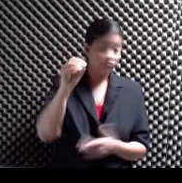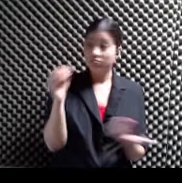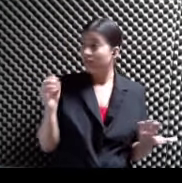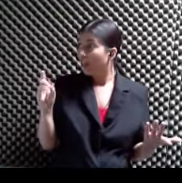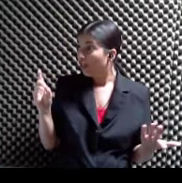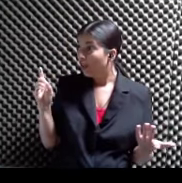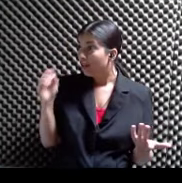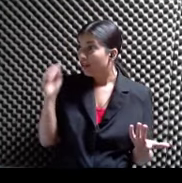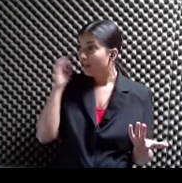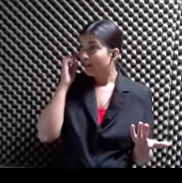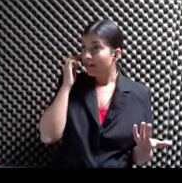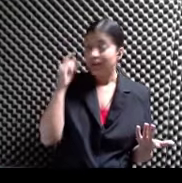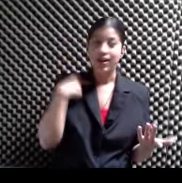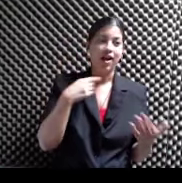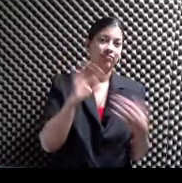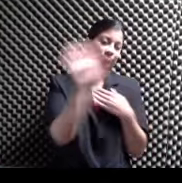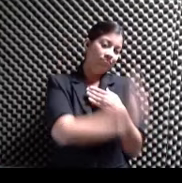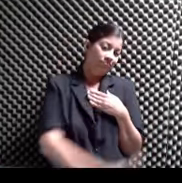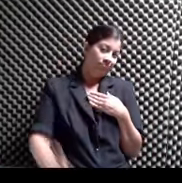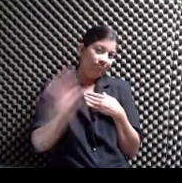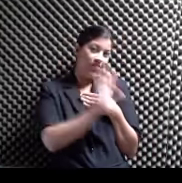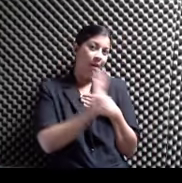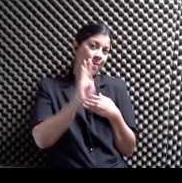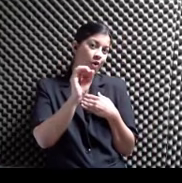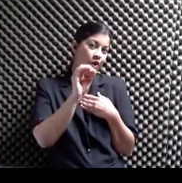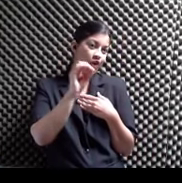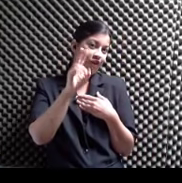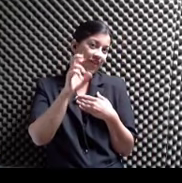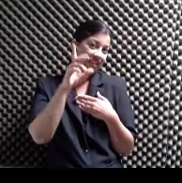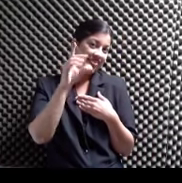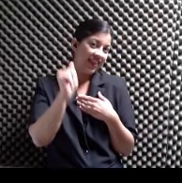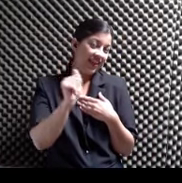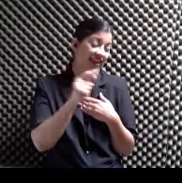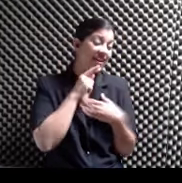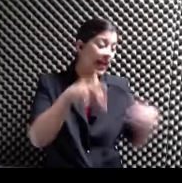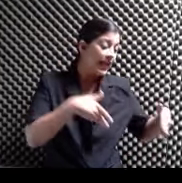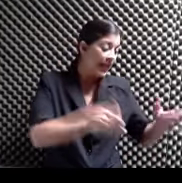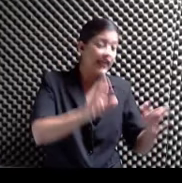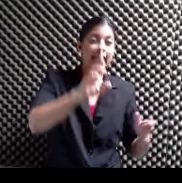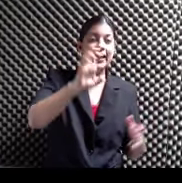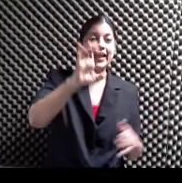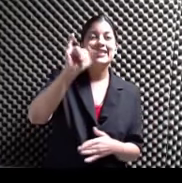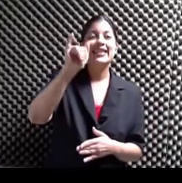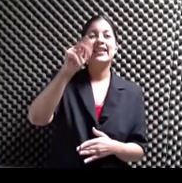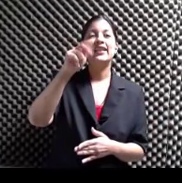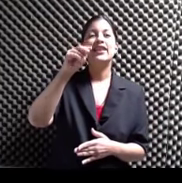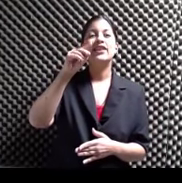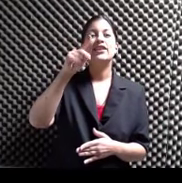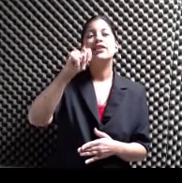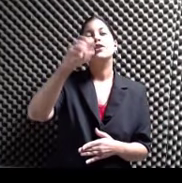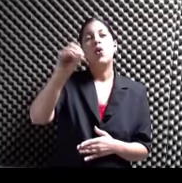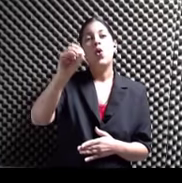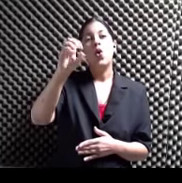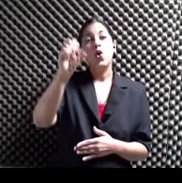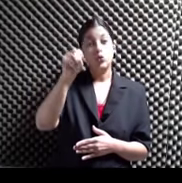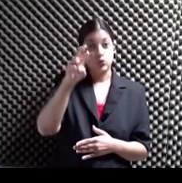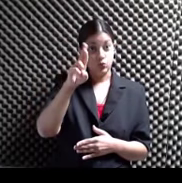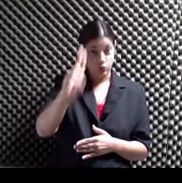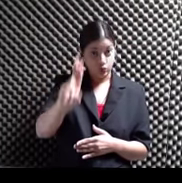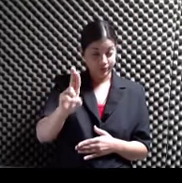Triana Me la veo mucho ahí en los dos sitios En la calle Recinto Sur Vérate nena Voy, voy Bóveda de Triana En la calle Recinto Sur Viejo San